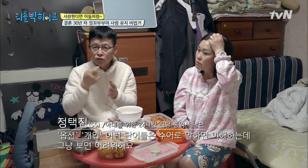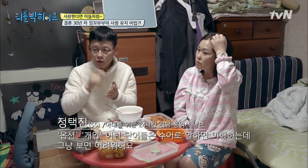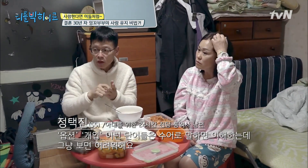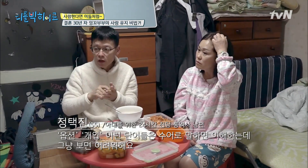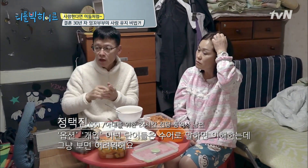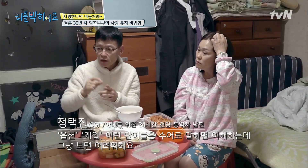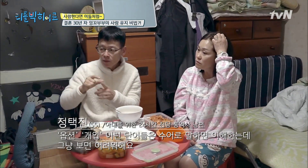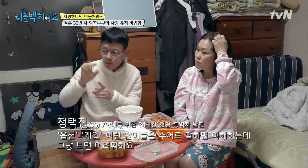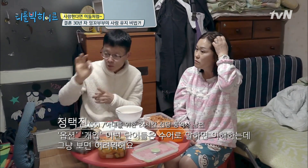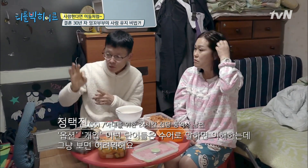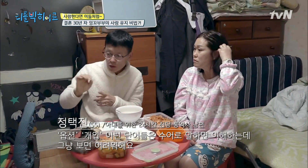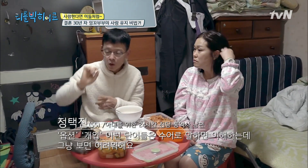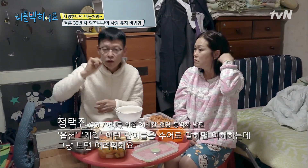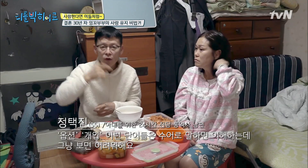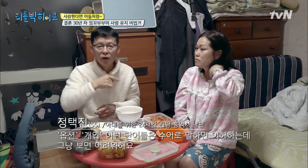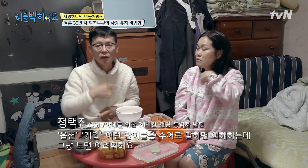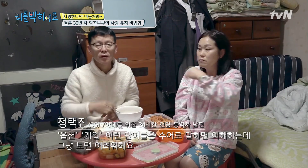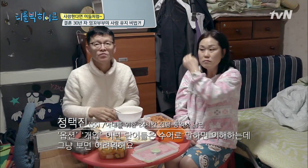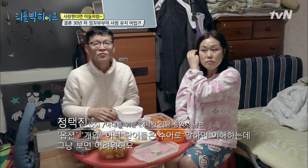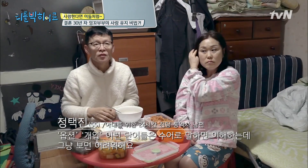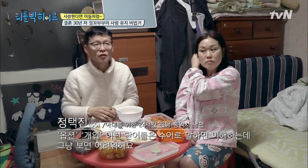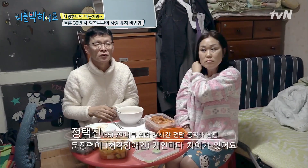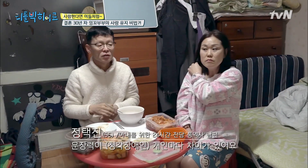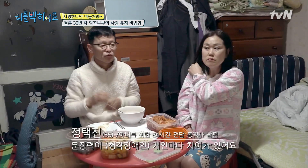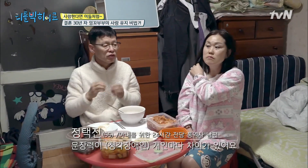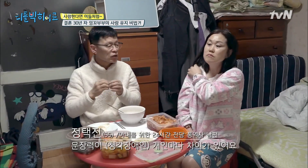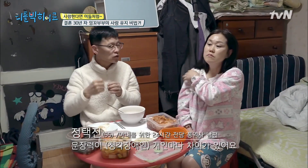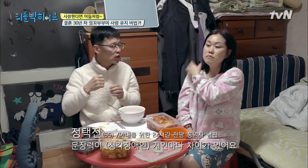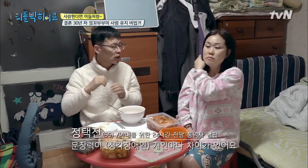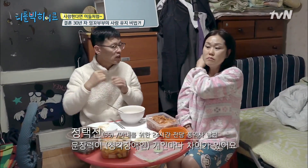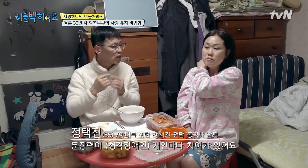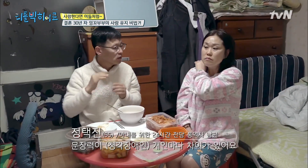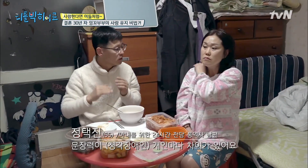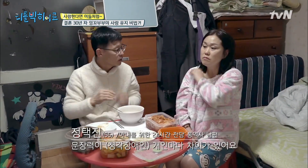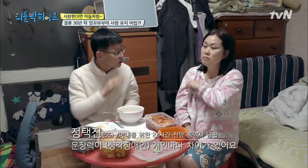쉬운데 그런 부분은 되게 어려워요. 그러니까 그건 이제 문장력 차가서 있는데.